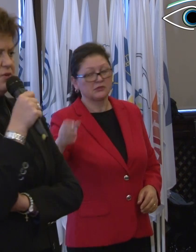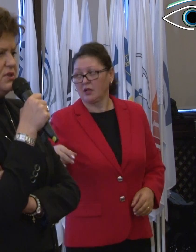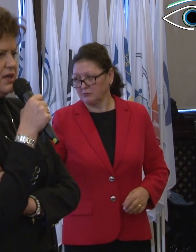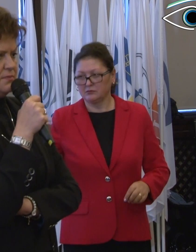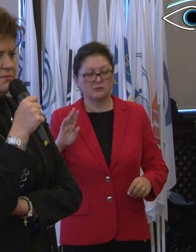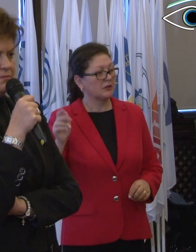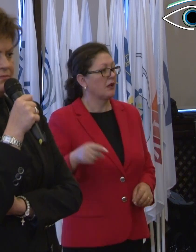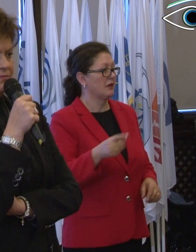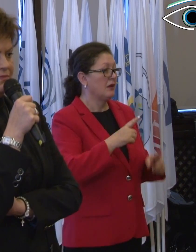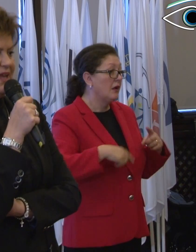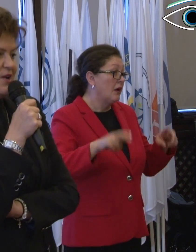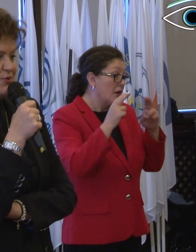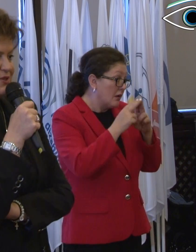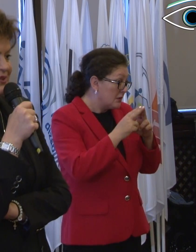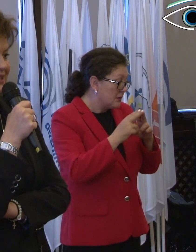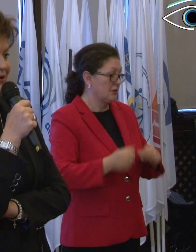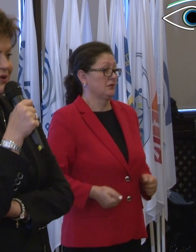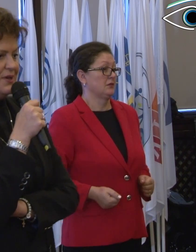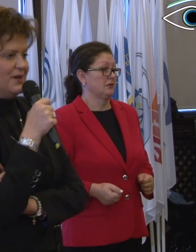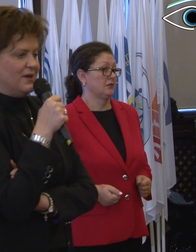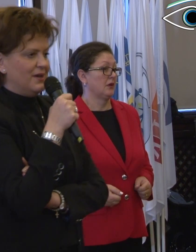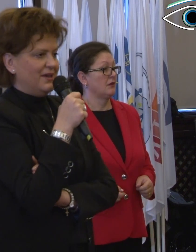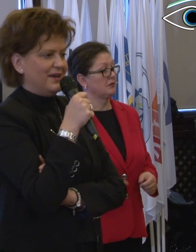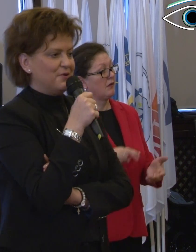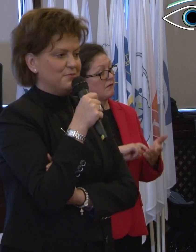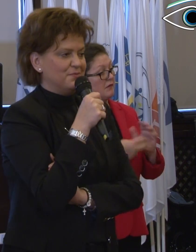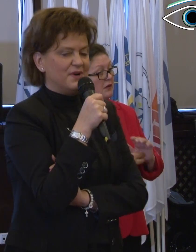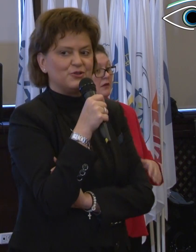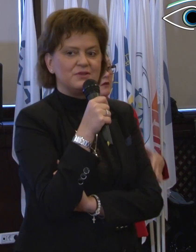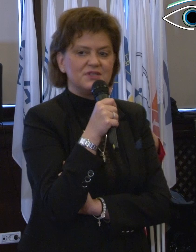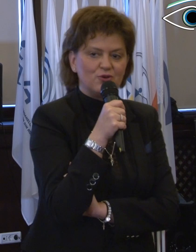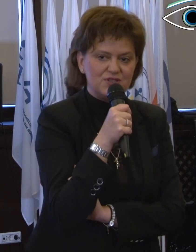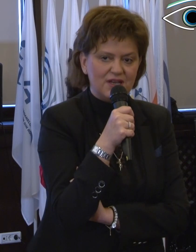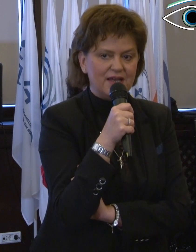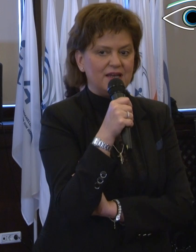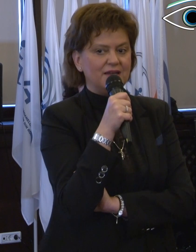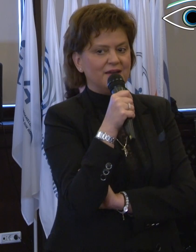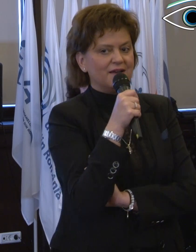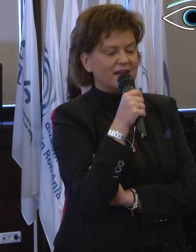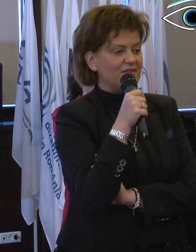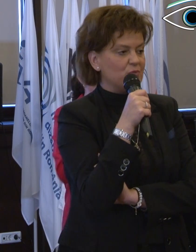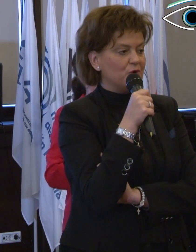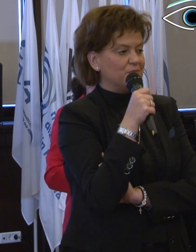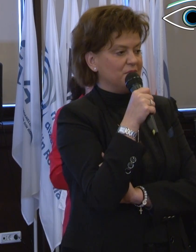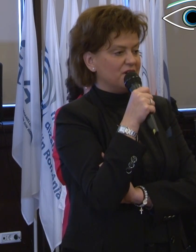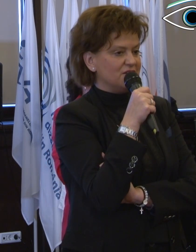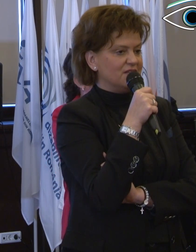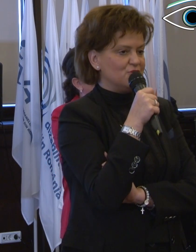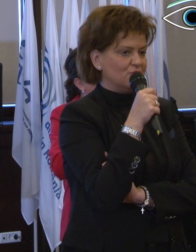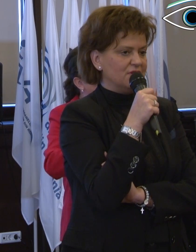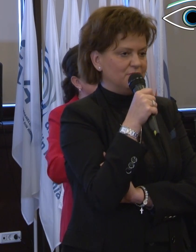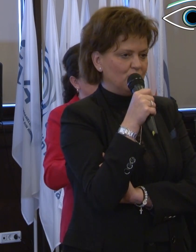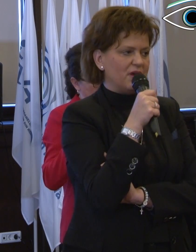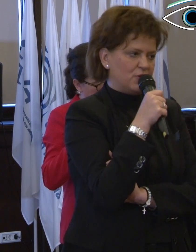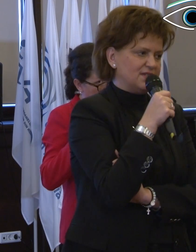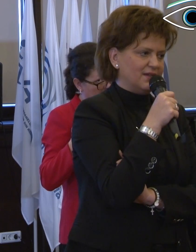nu au fost inutile. Dar nu au fost inutile deloc. Iar eu, marturii sunt consilierii, care aveam o imagine